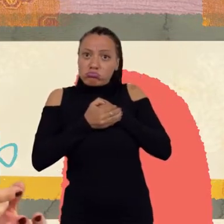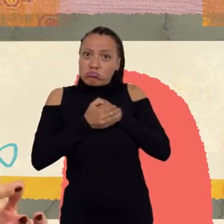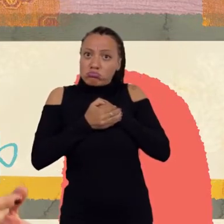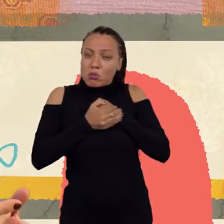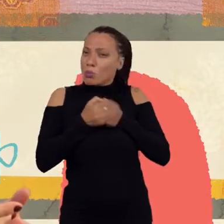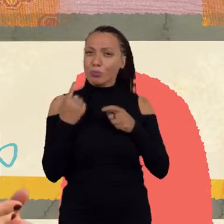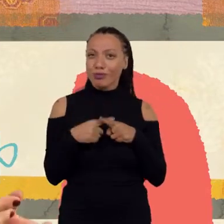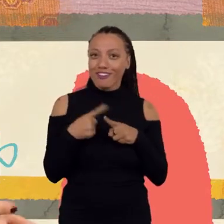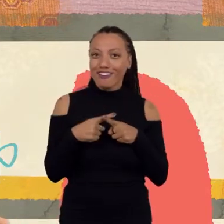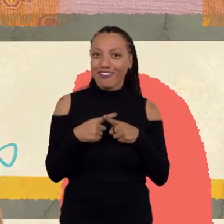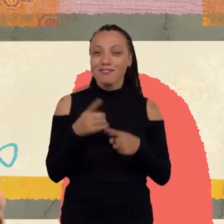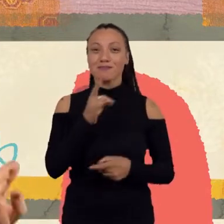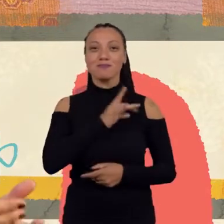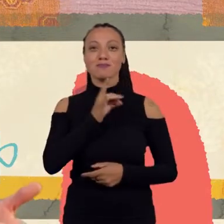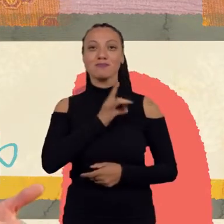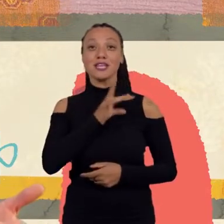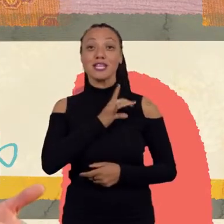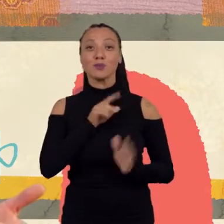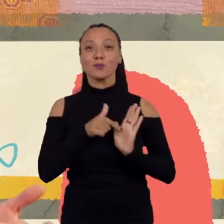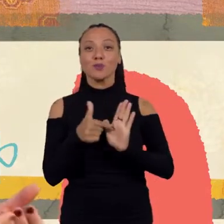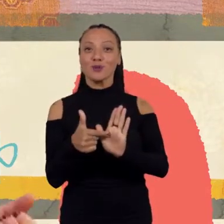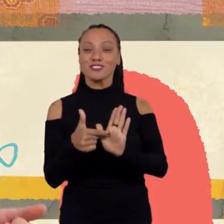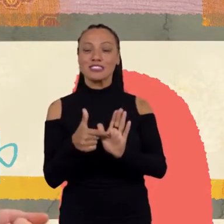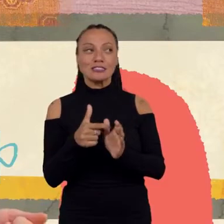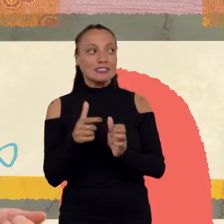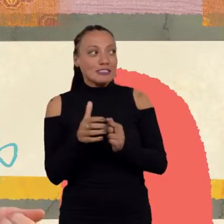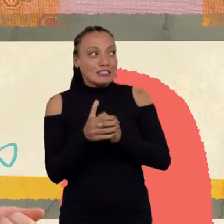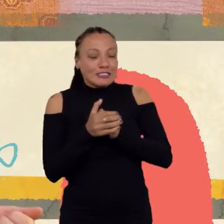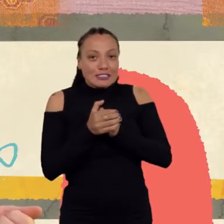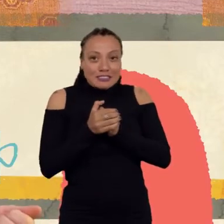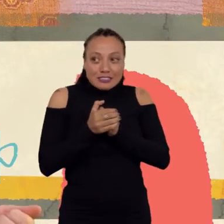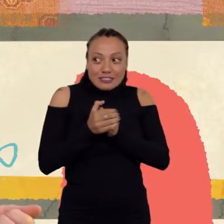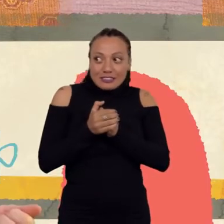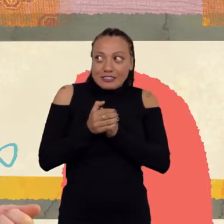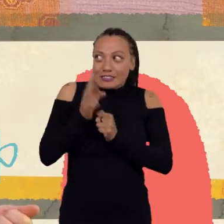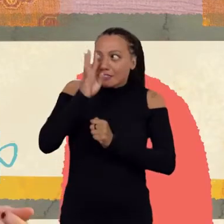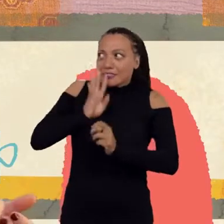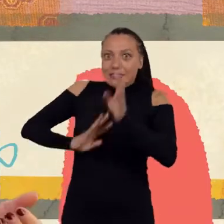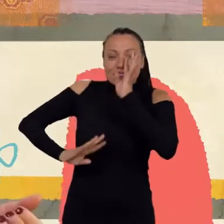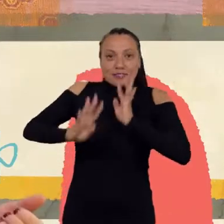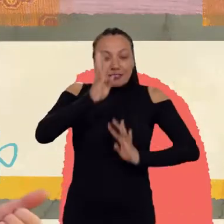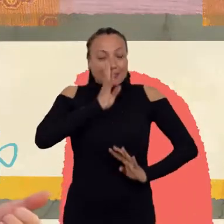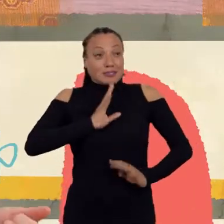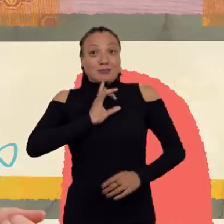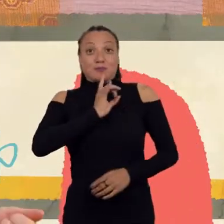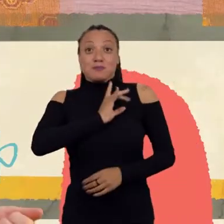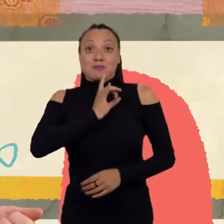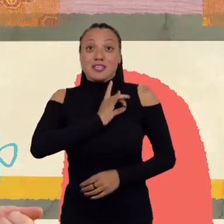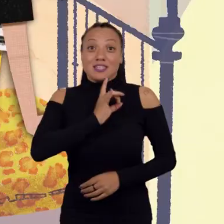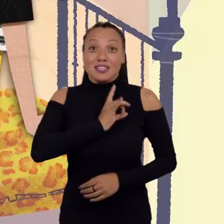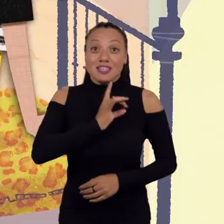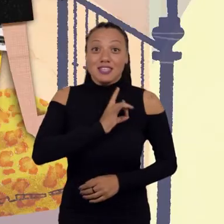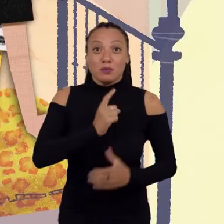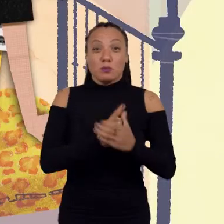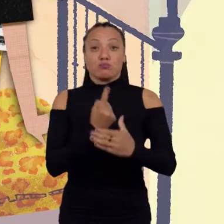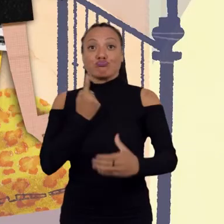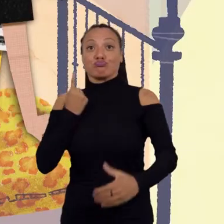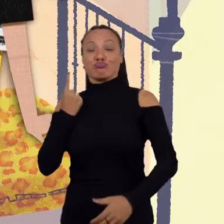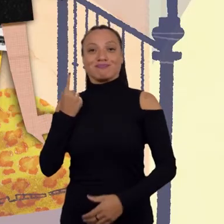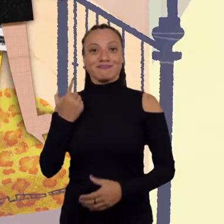com medo, medo de se expressarem e aí serem reprimidas, não serem aceitas. Não seria muito melhor